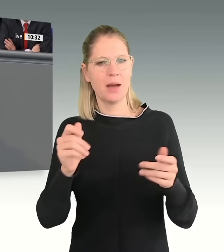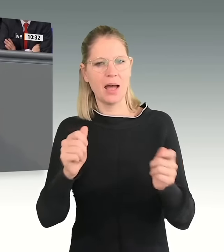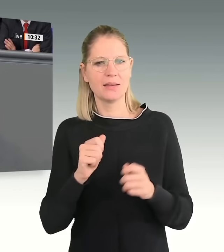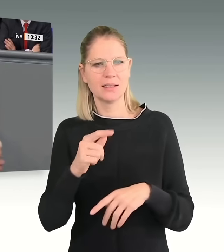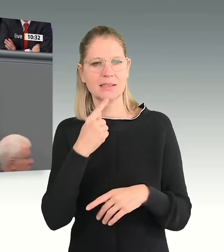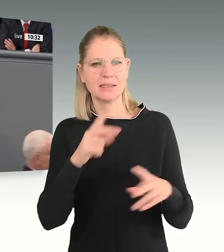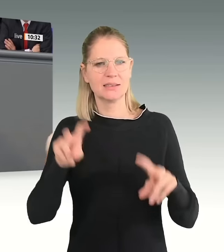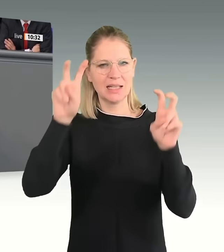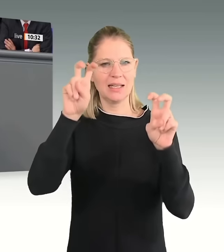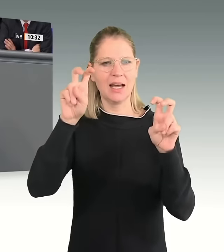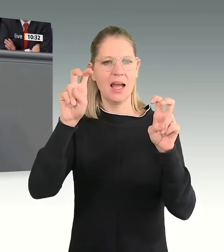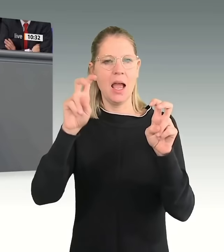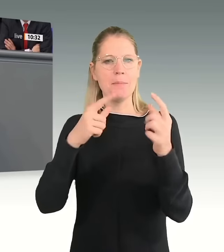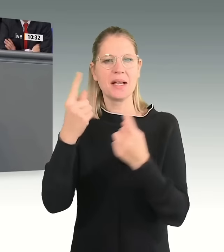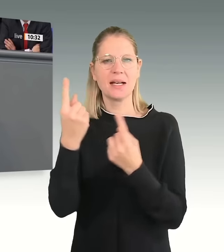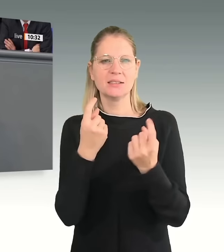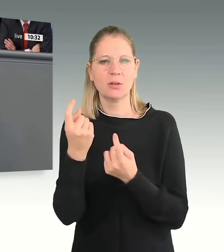auf einer Vielzahl von Gründen.